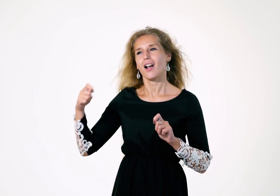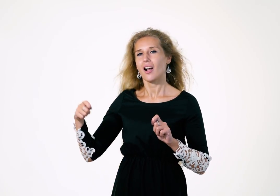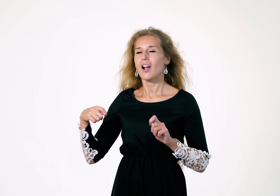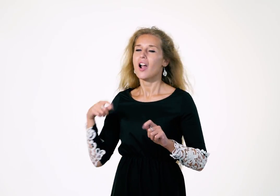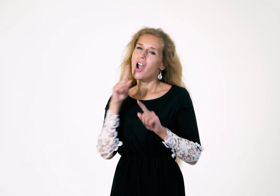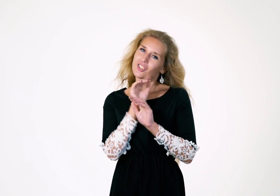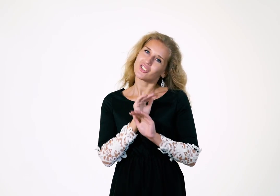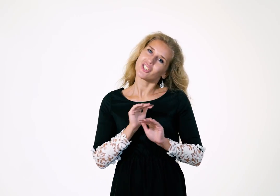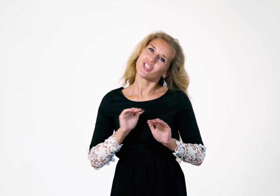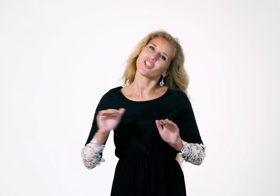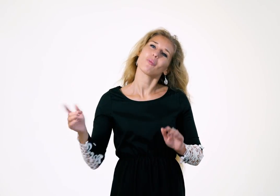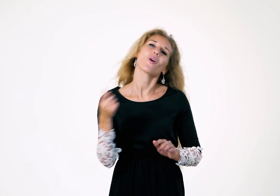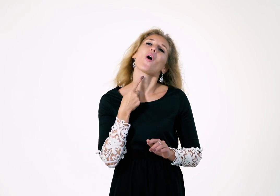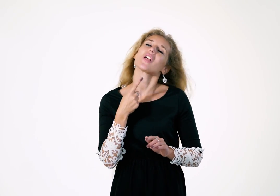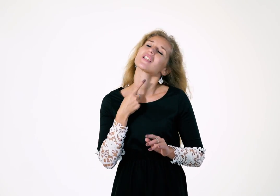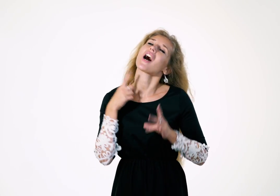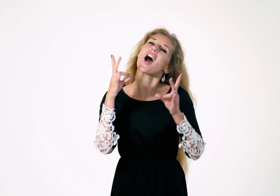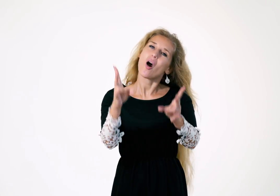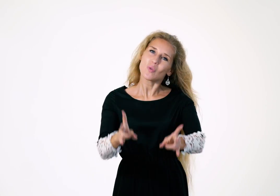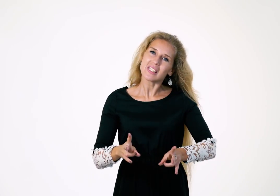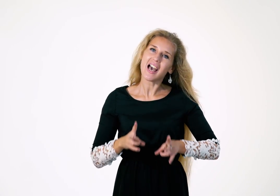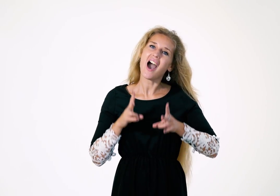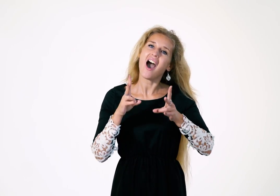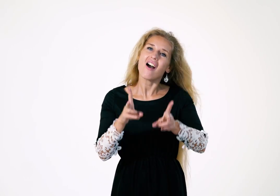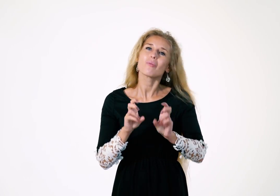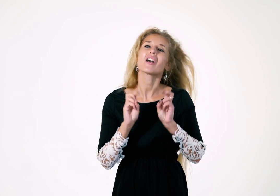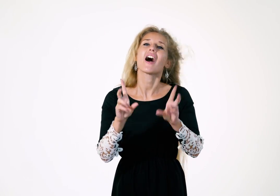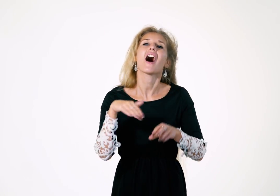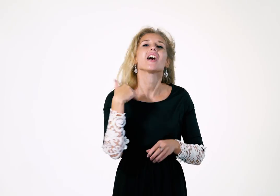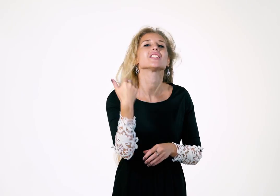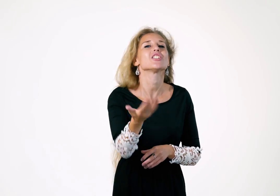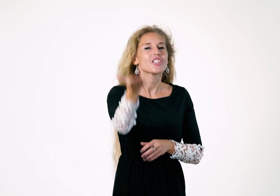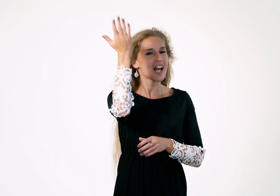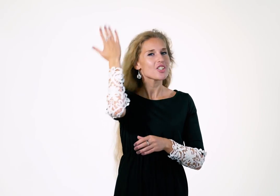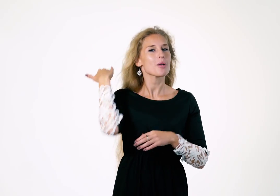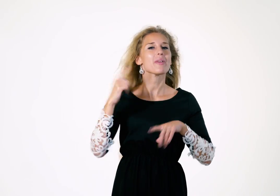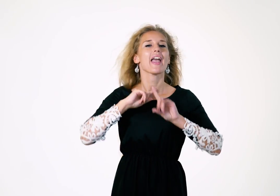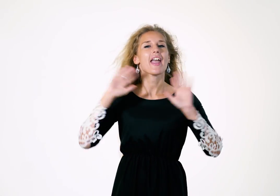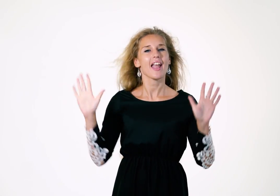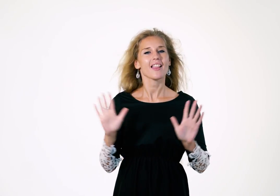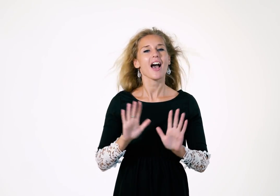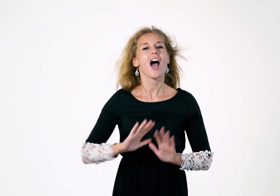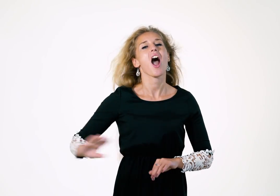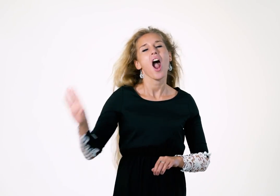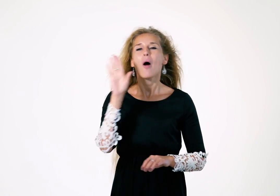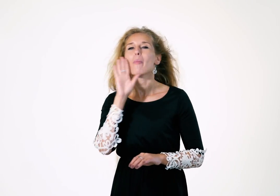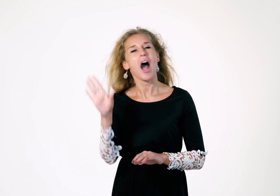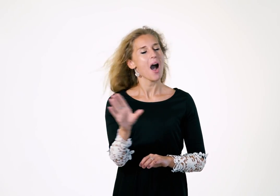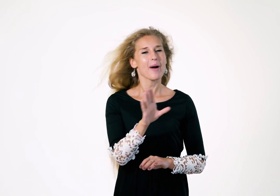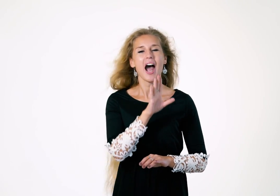Тихим голосом усталым, как ты раньше пела Мама,